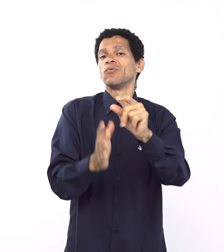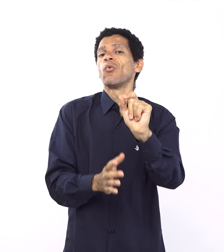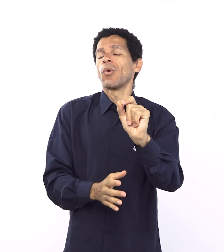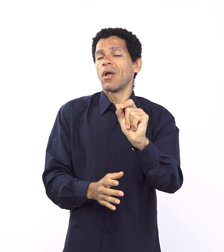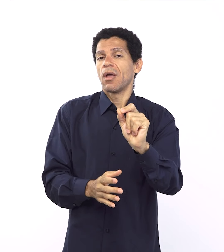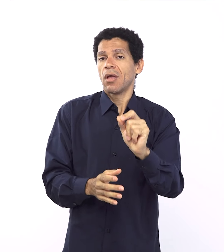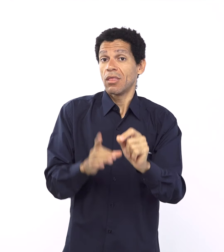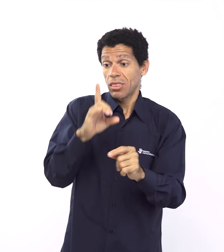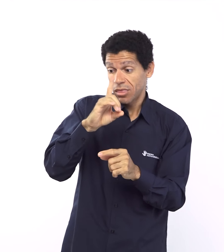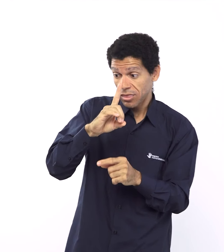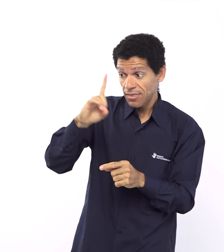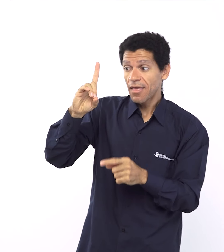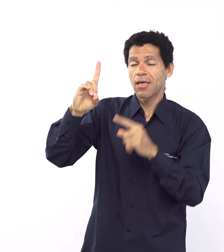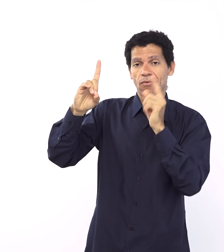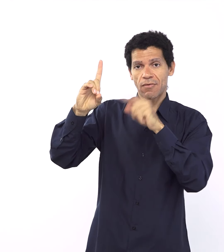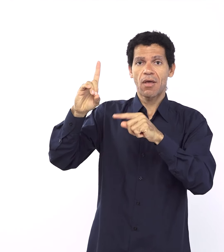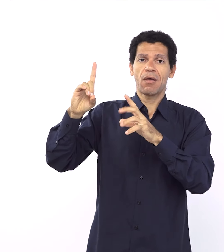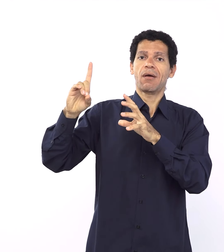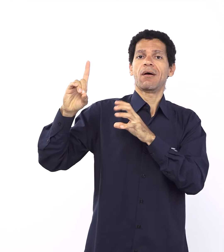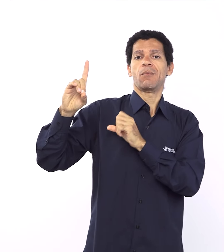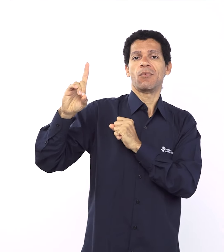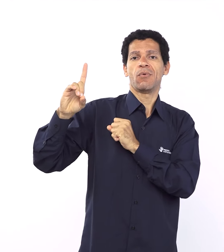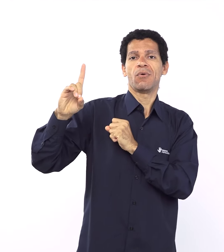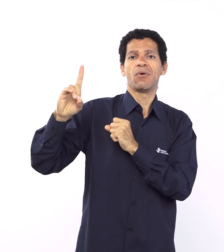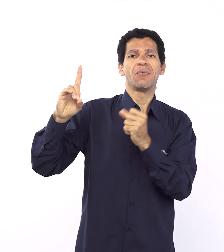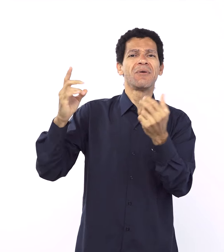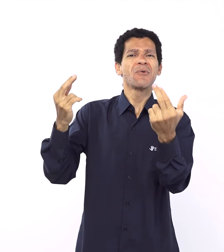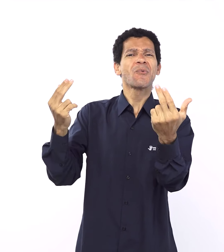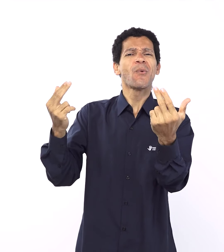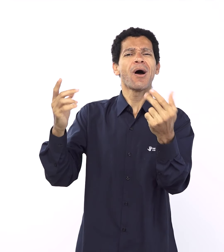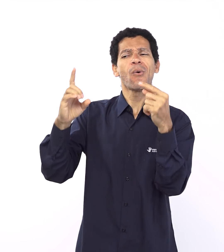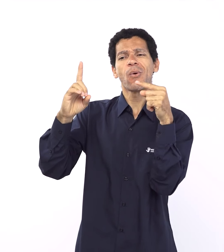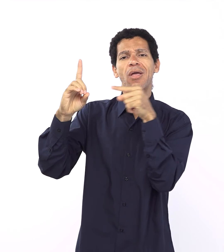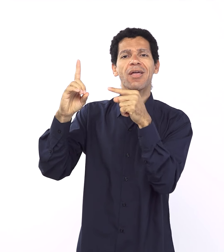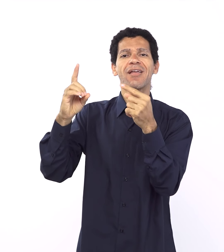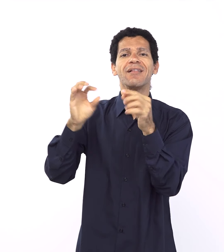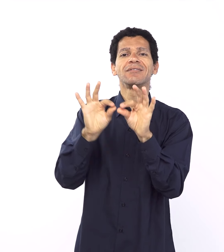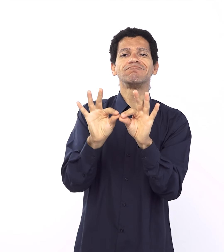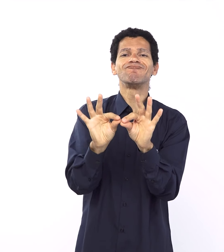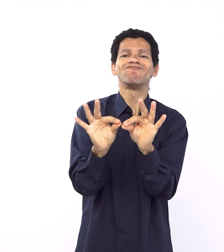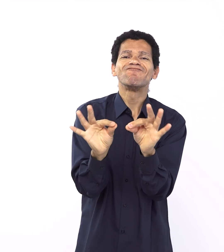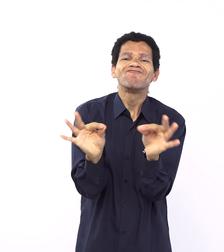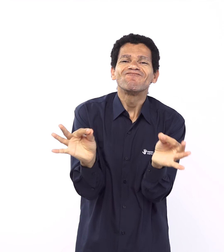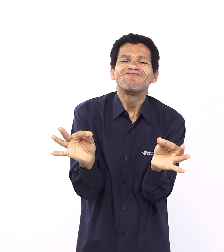Então, Deus está se colocando como vulnerável. E aqui, numa extremidade, assim,